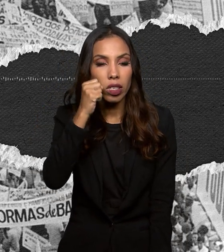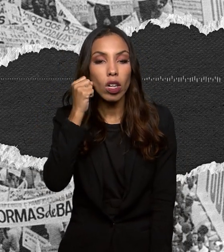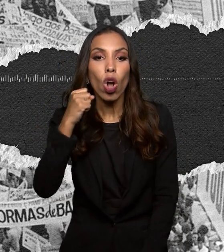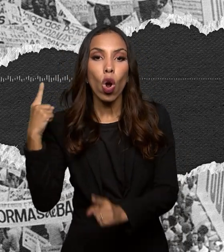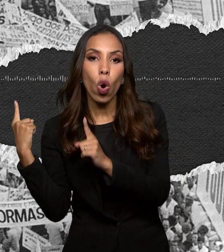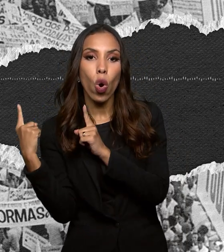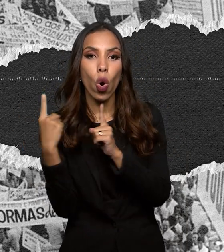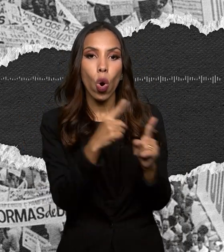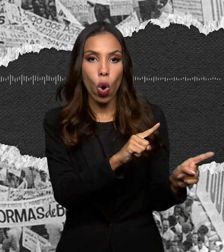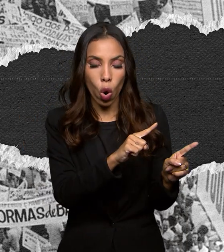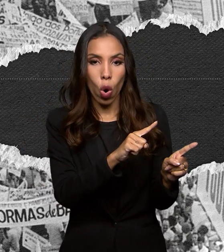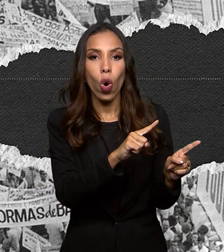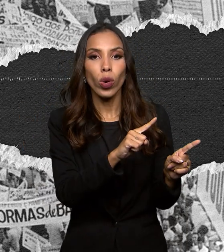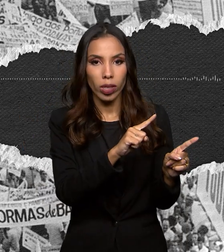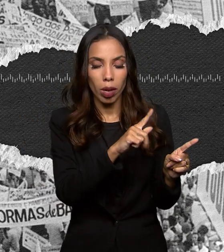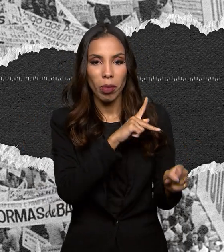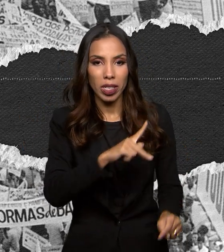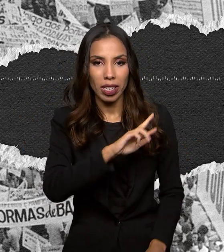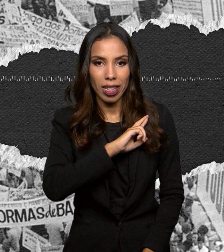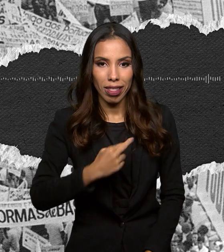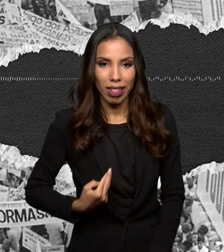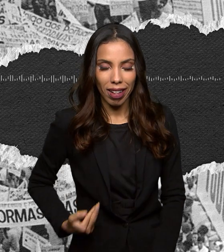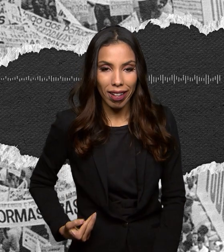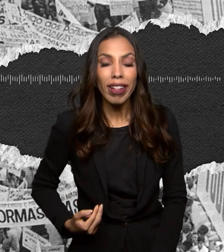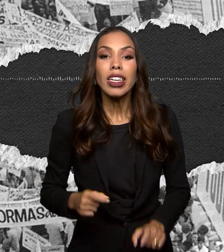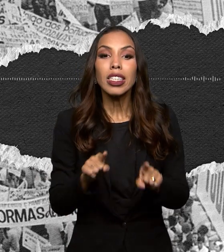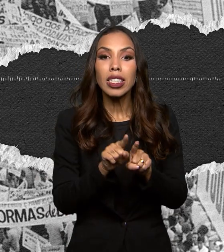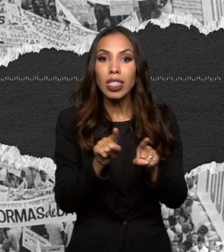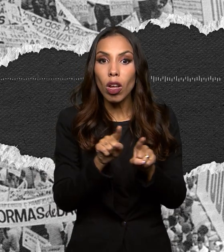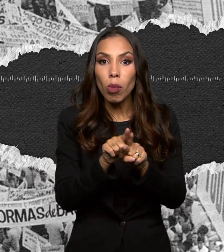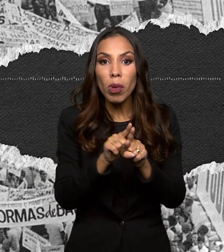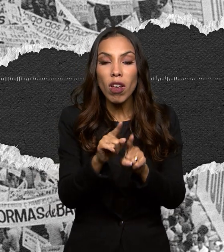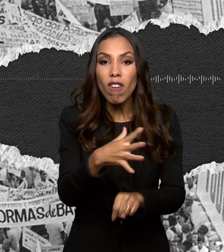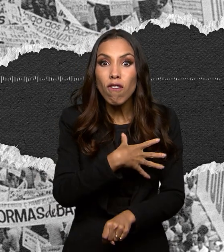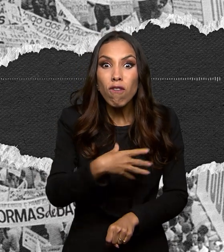República, João Goulart, e filho de um dos maiores fazendeiros do país.